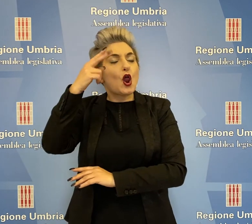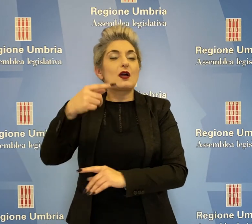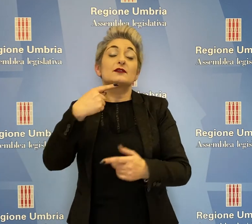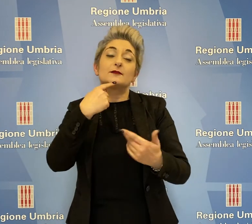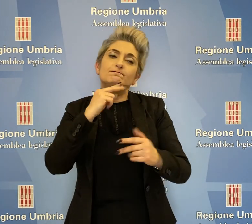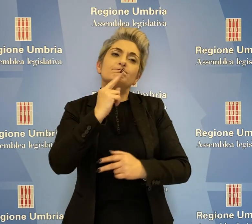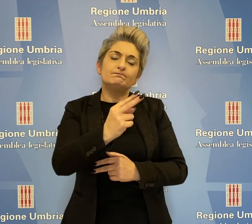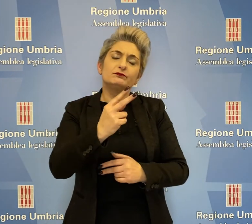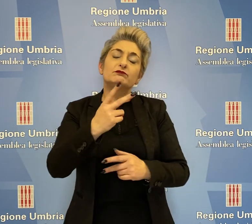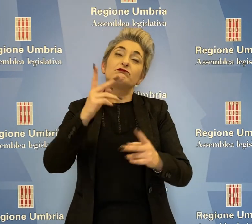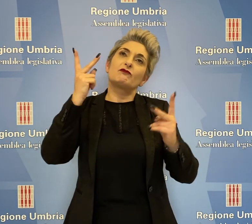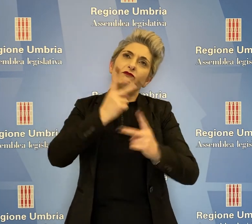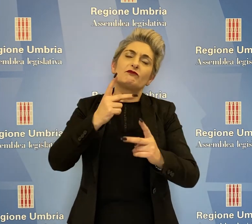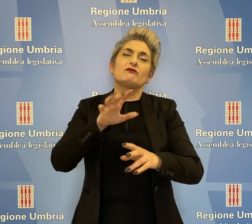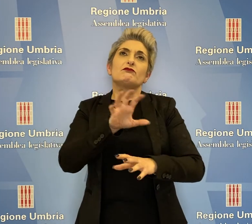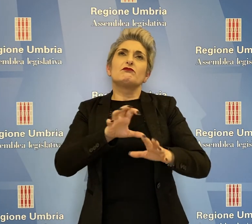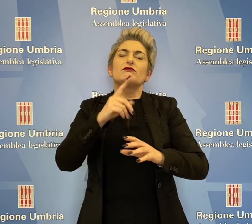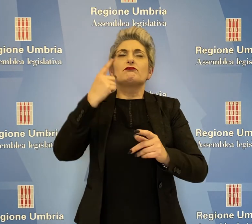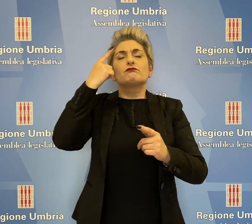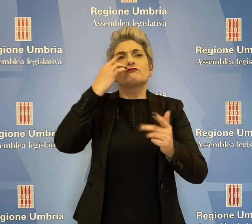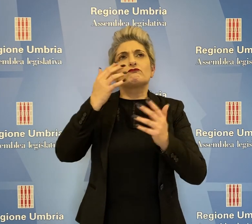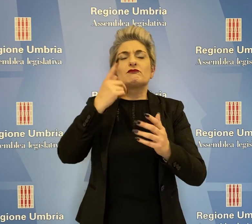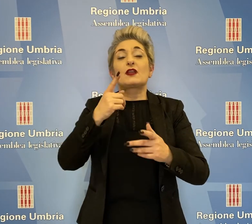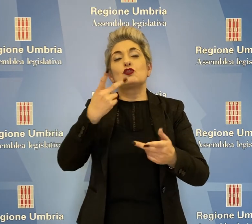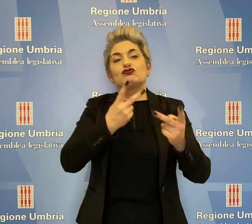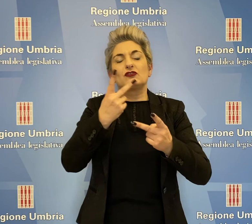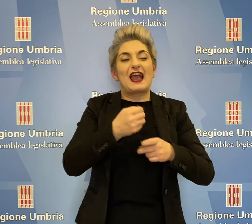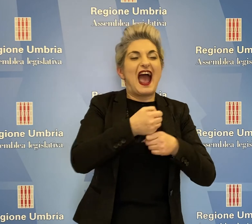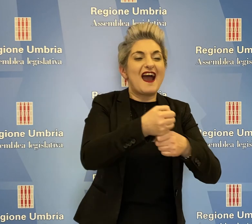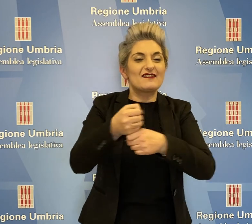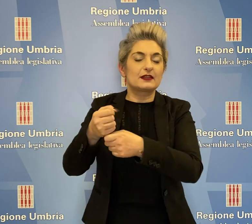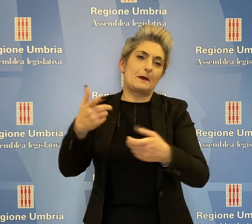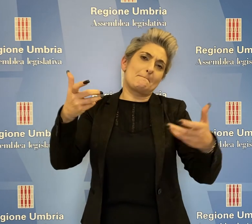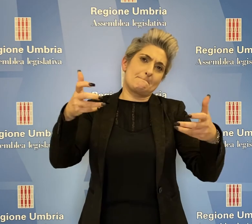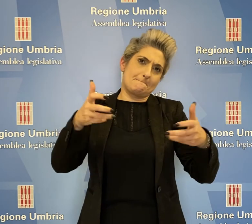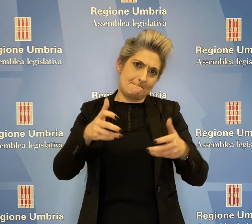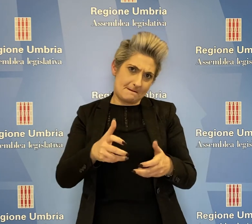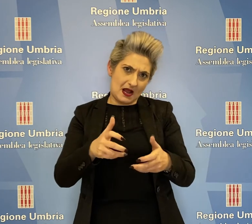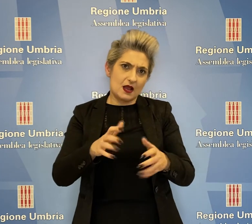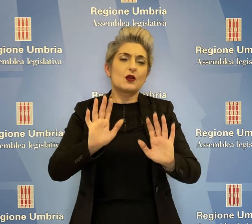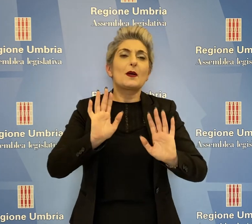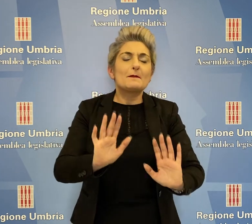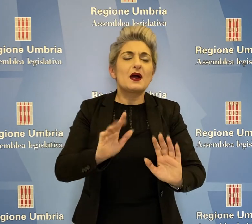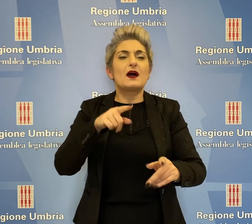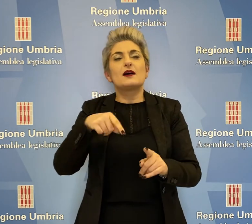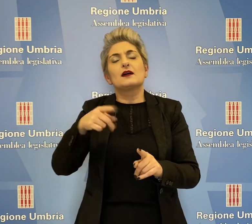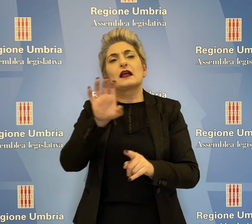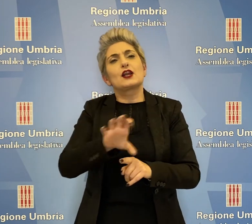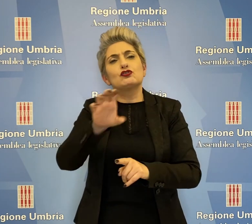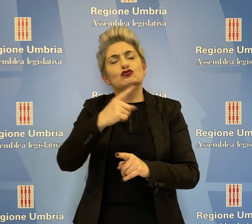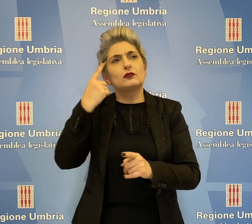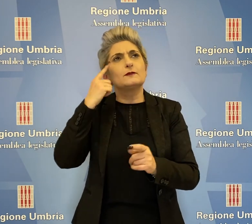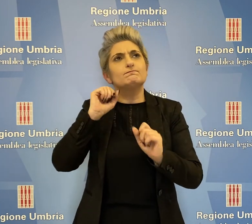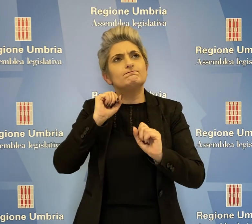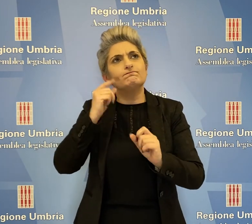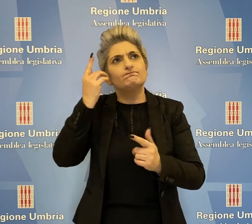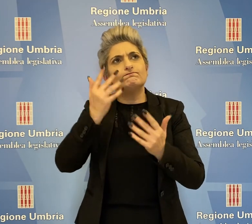ha risposto che, fermarestando la volontà di limitare al massimo gli affidamenti, la Regione sta seguendo la possibilità